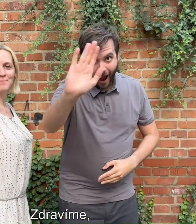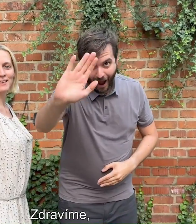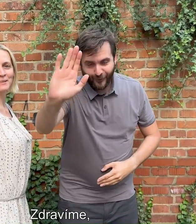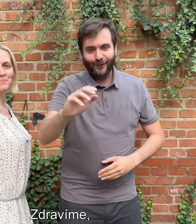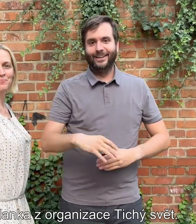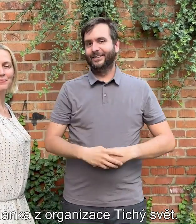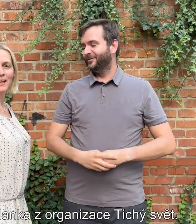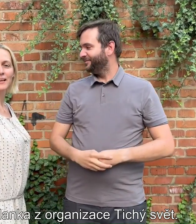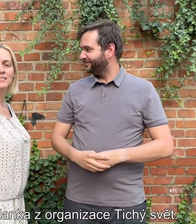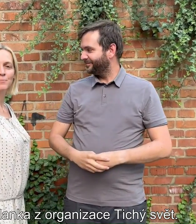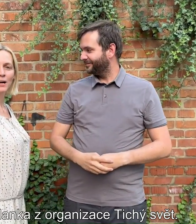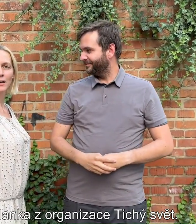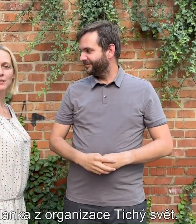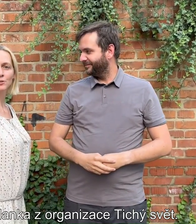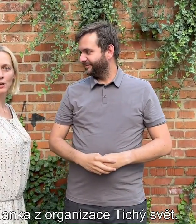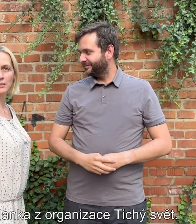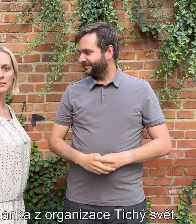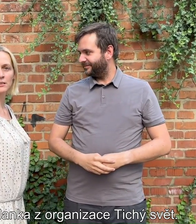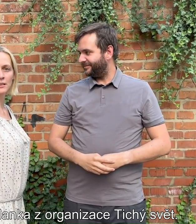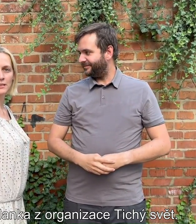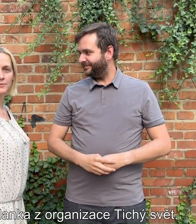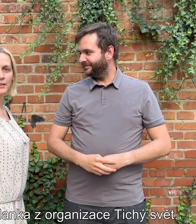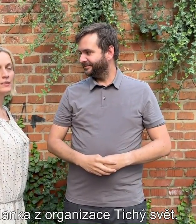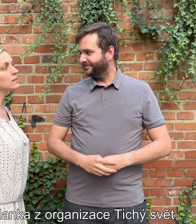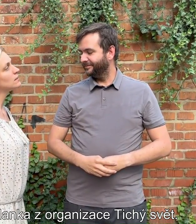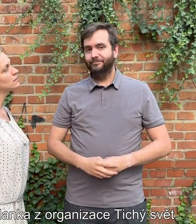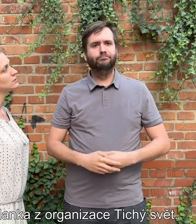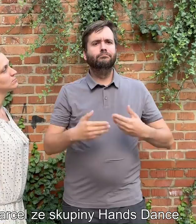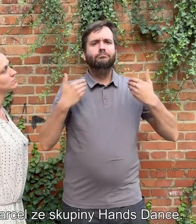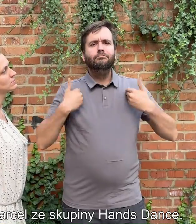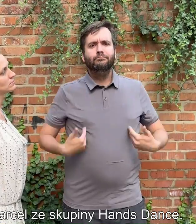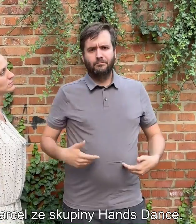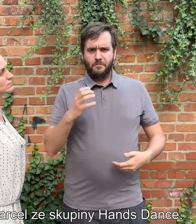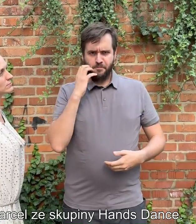Zdravíme, já jsem Hanka z organizace Tichý svět.